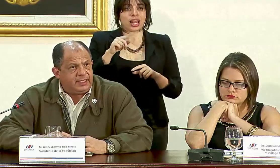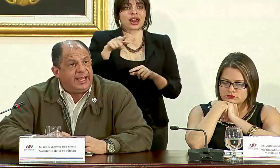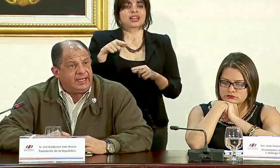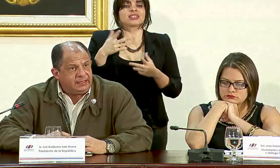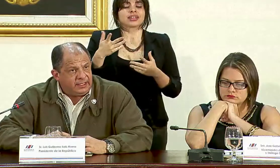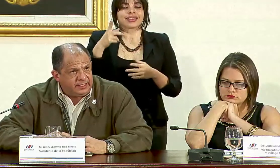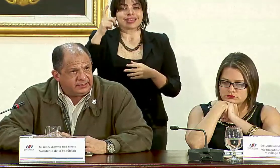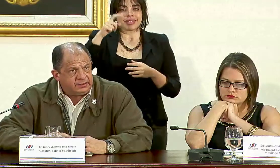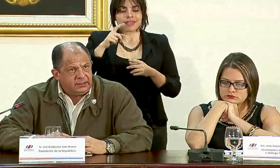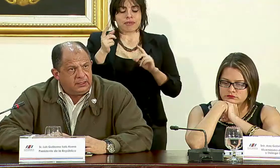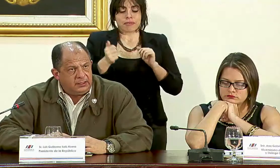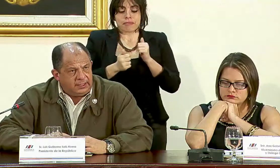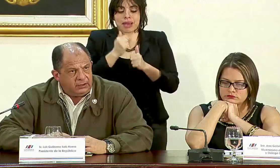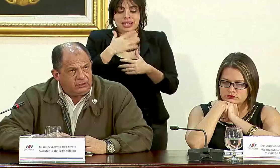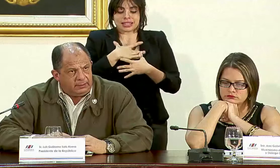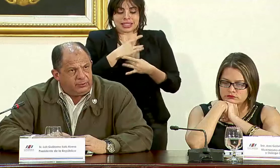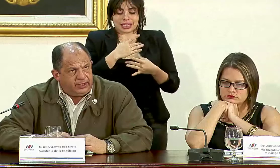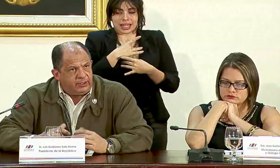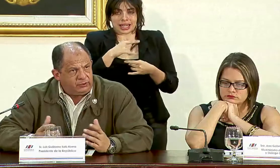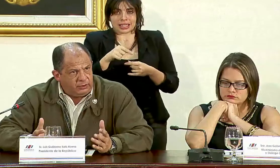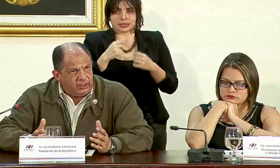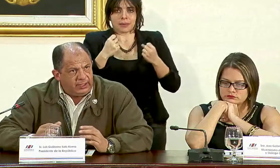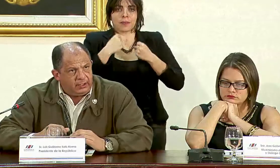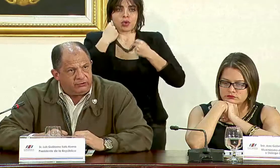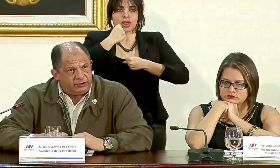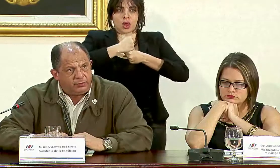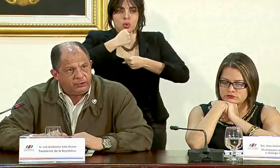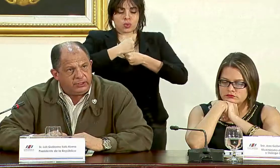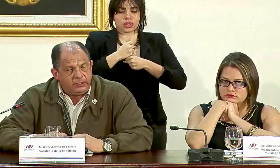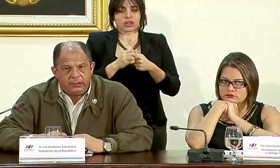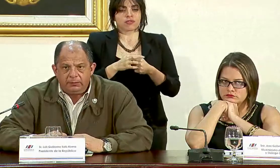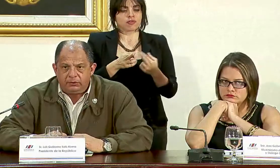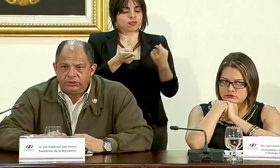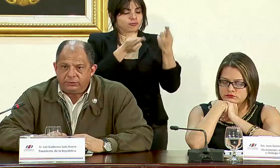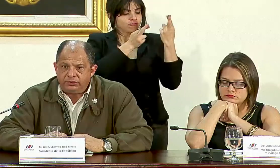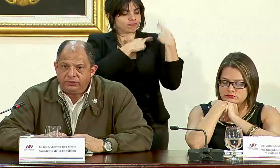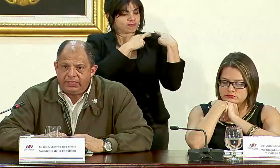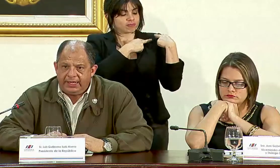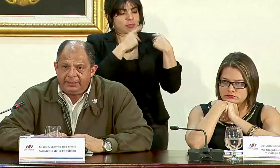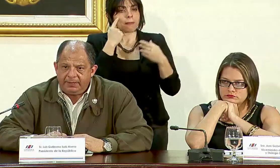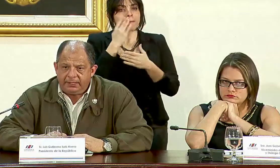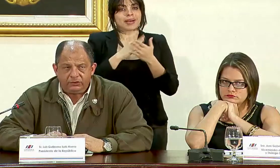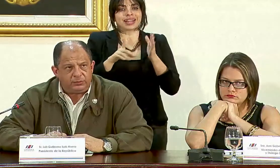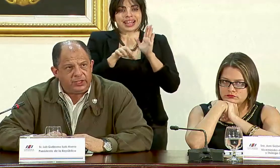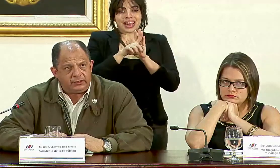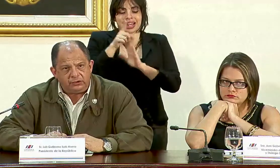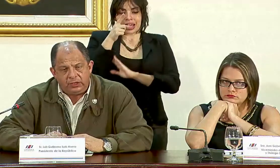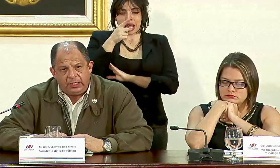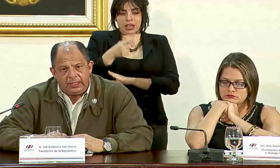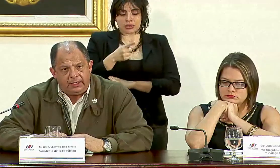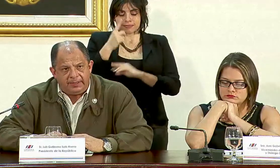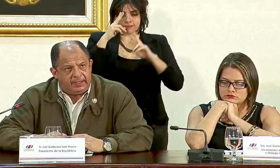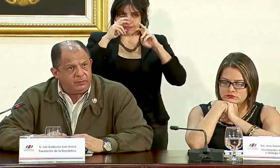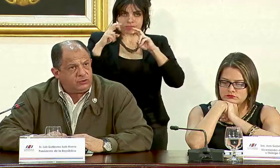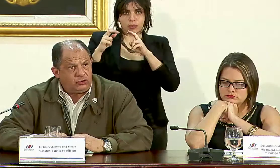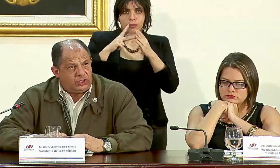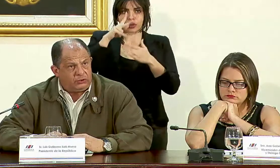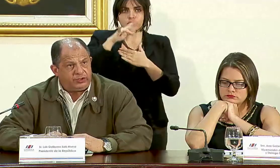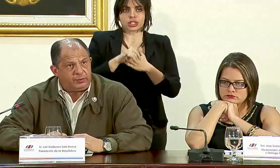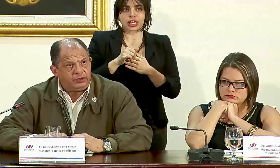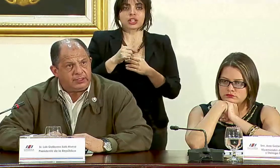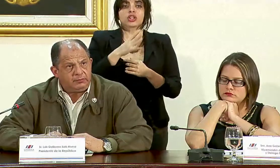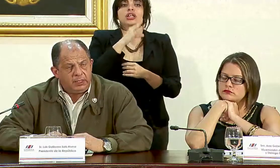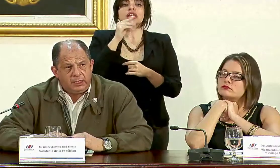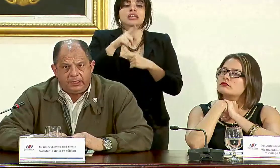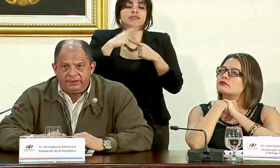precisamente el interés del poder ejecutivo al que le corresponde por disposición legal enviar esos proyectos y enviaremos los